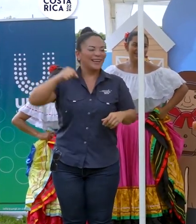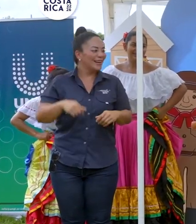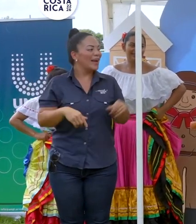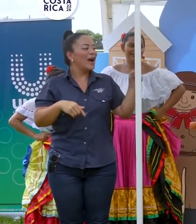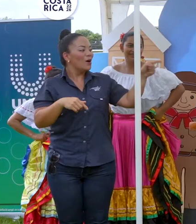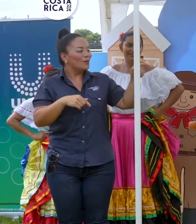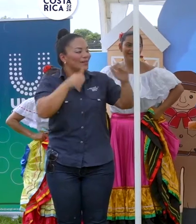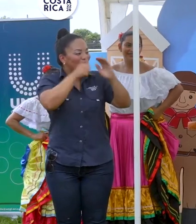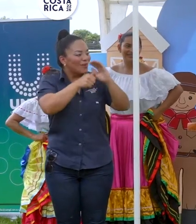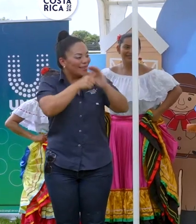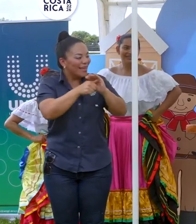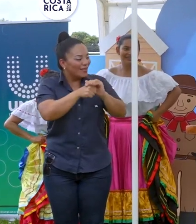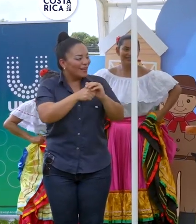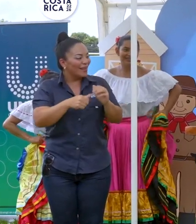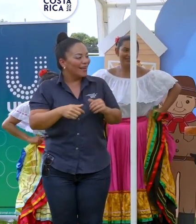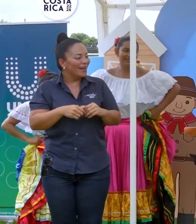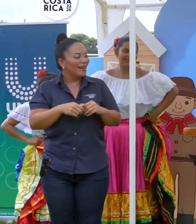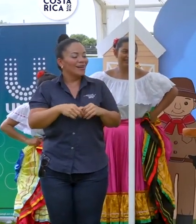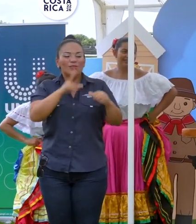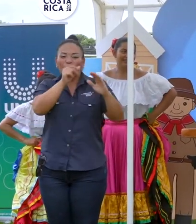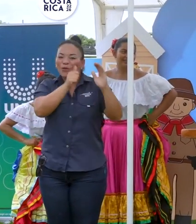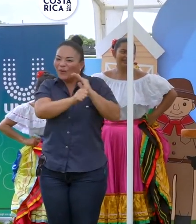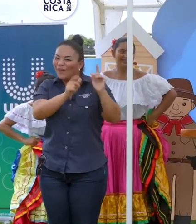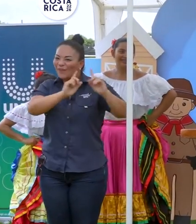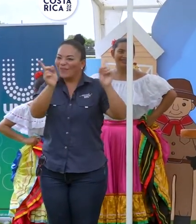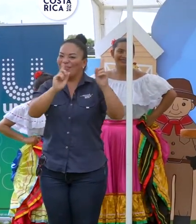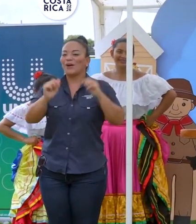esquineando Alfredo. No, no, así no se vale.